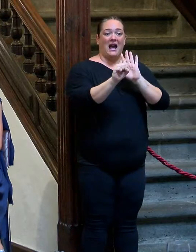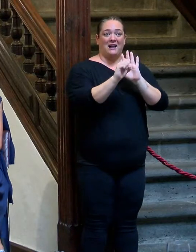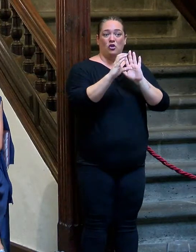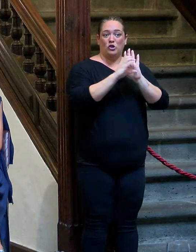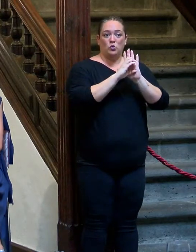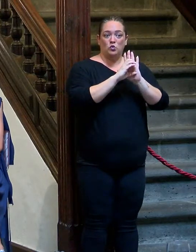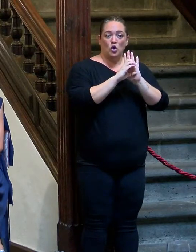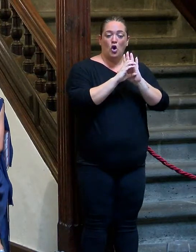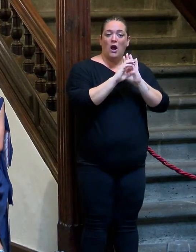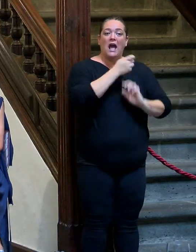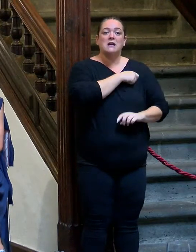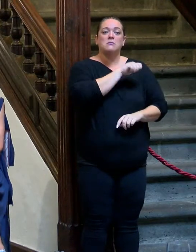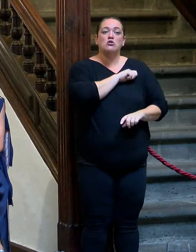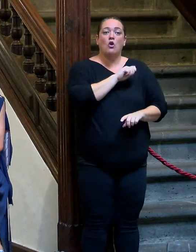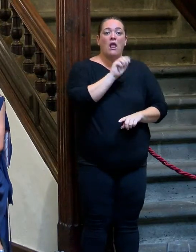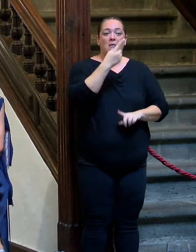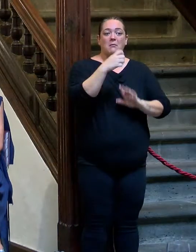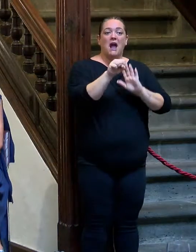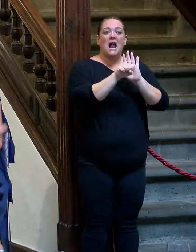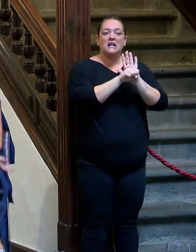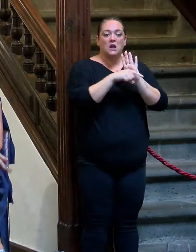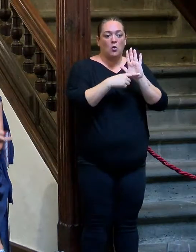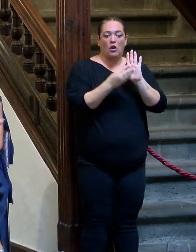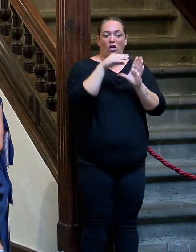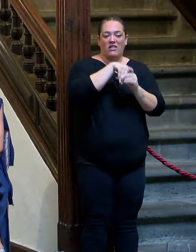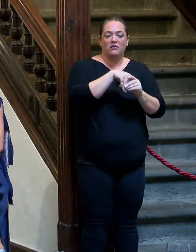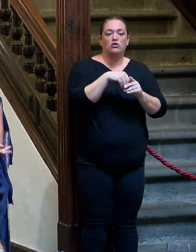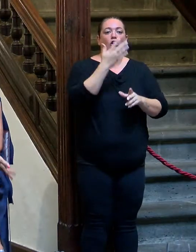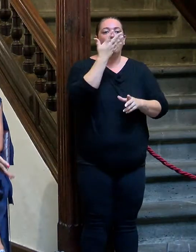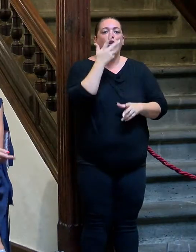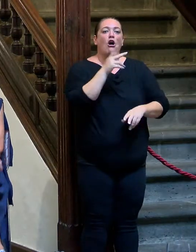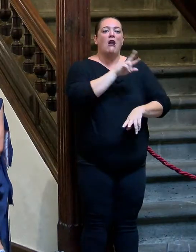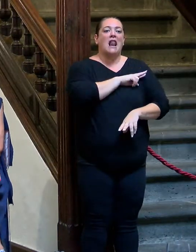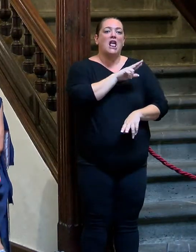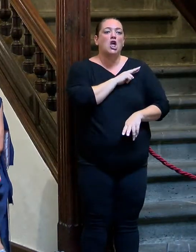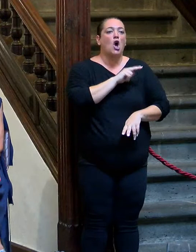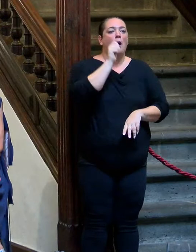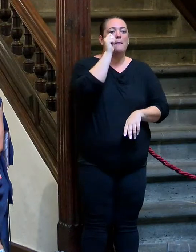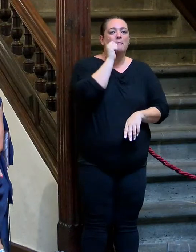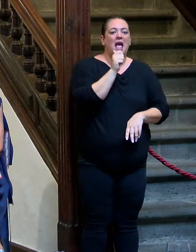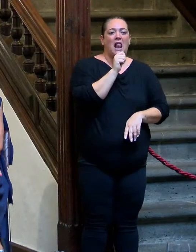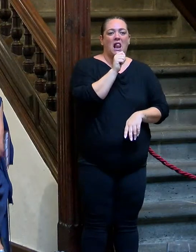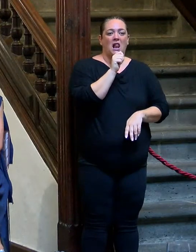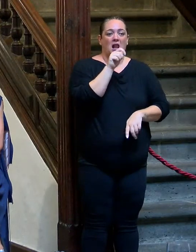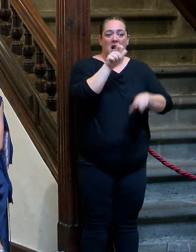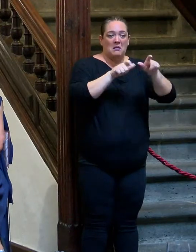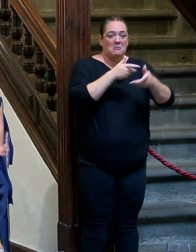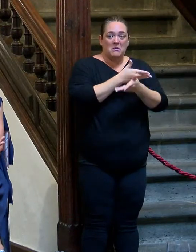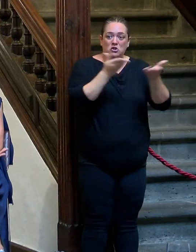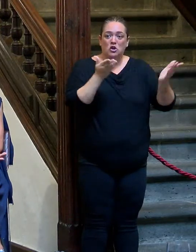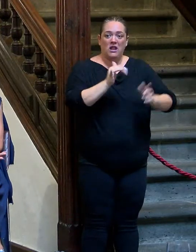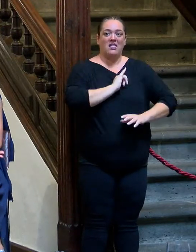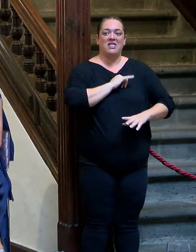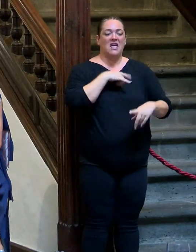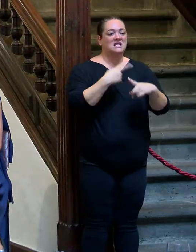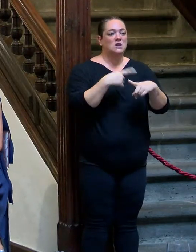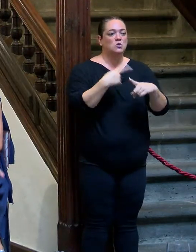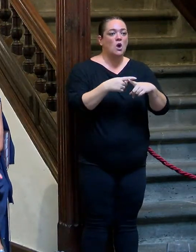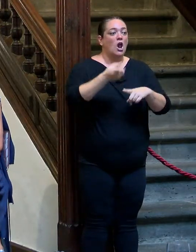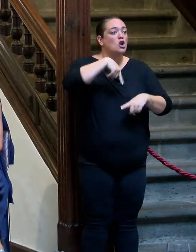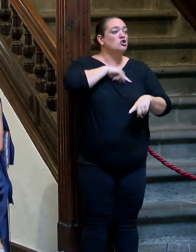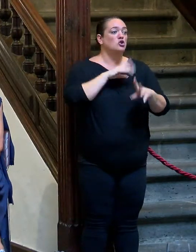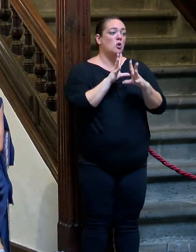Española. Cualquier ciudadano con independencia de sexo, religión, color, piel, identidad sexual, somos